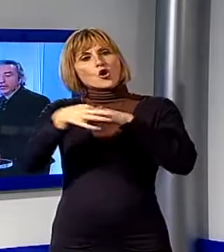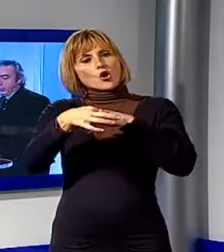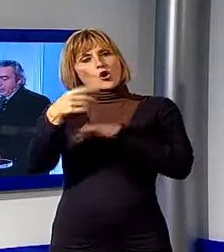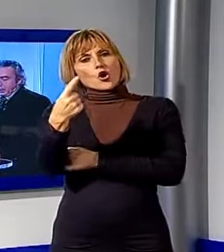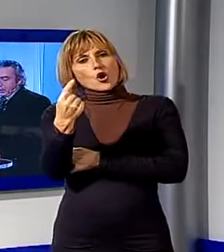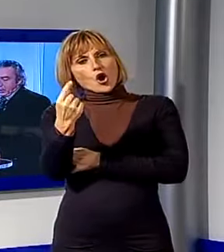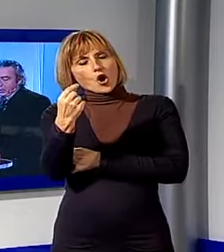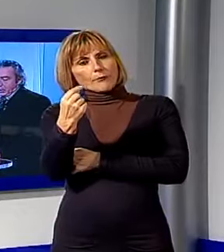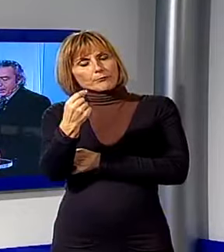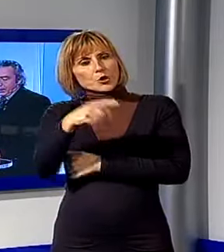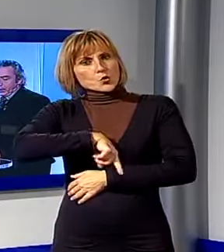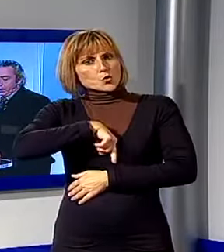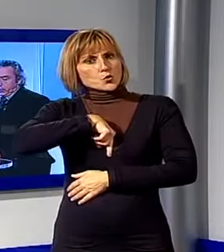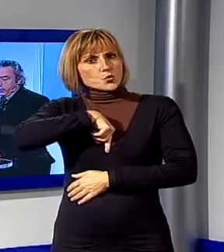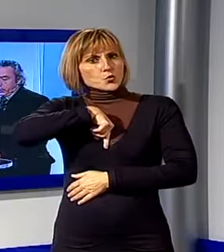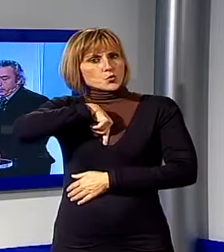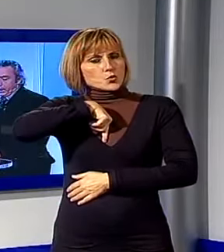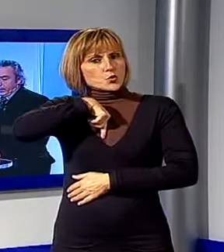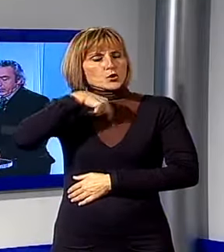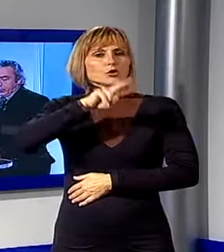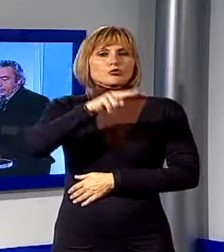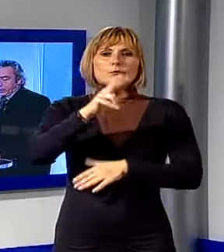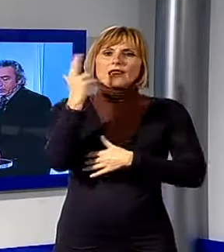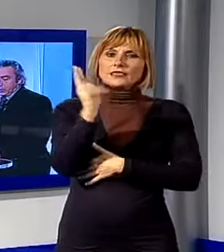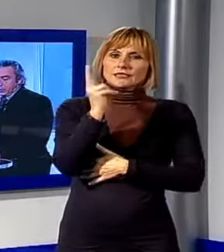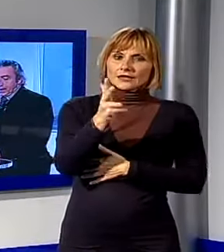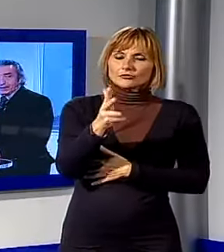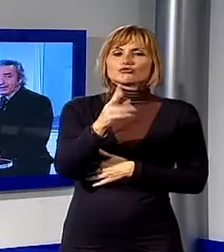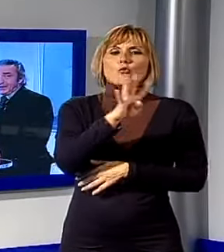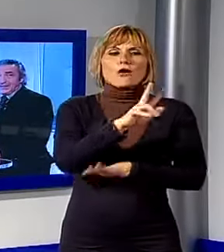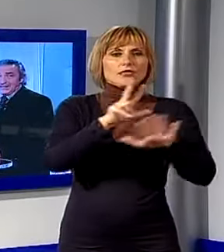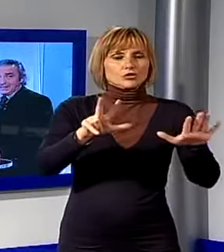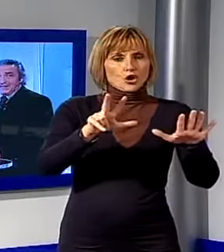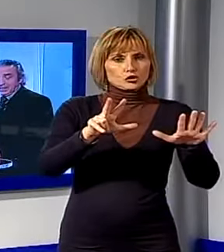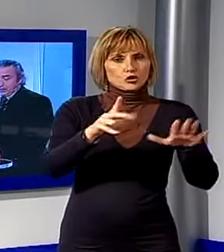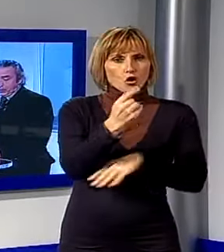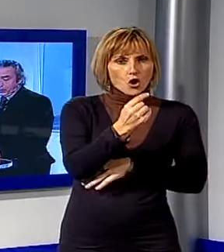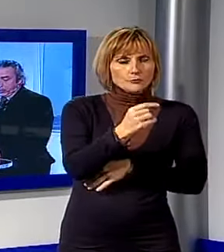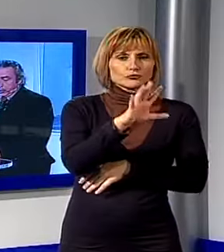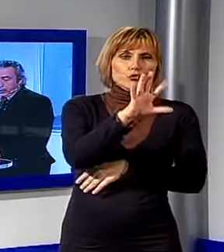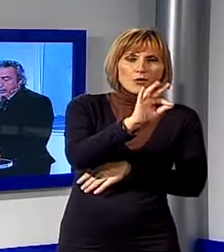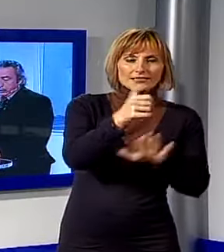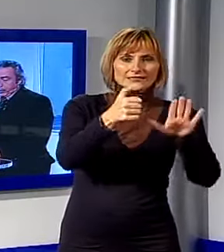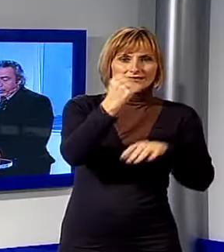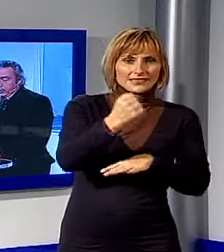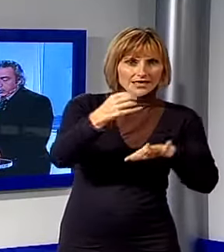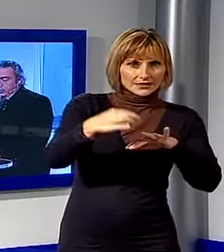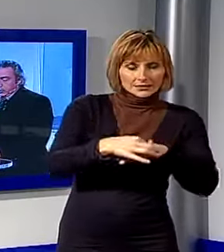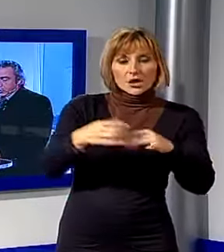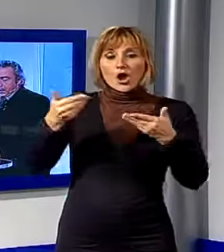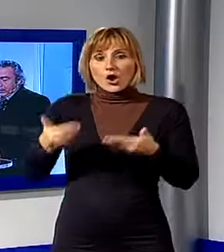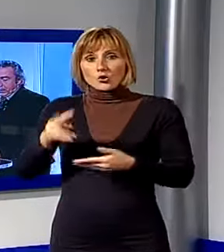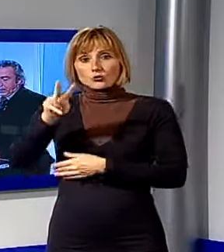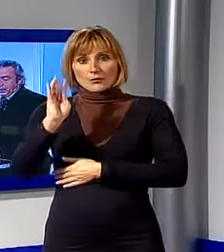e nel 2013 erano state 48 le coppie che avevano festeggiato i 50 e 60 anni di matrimonio, nel 2014